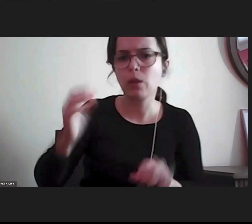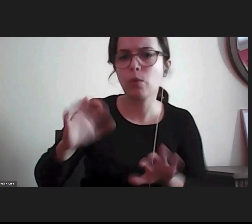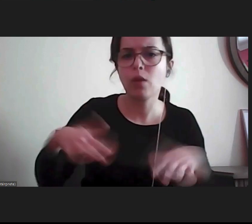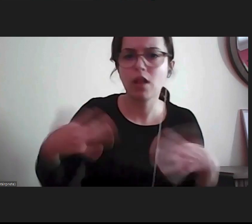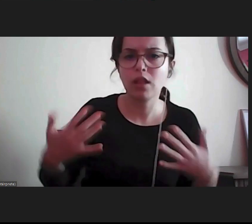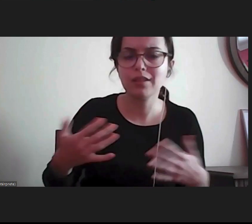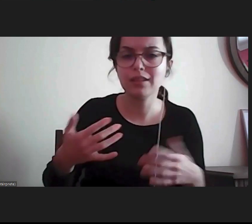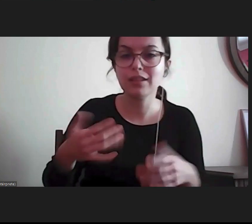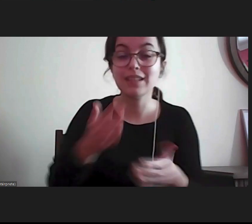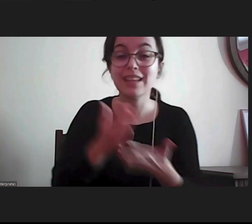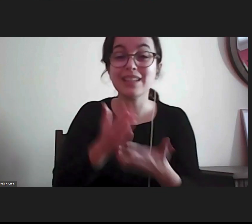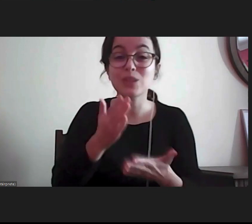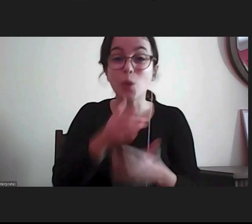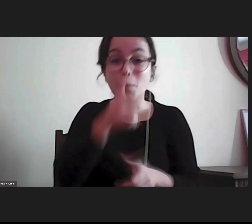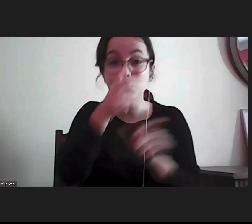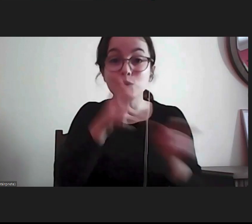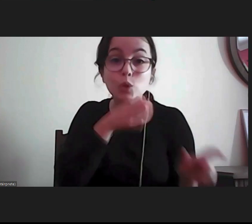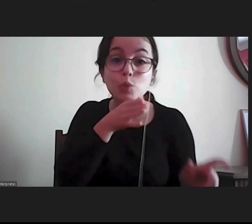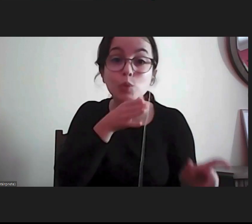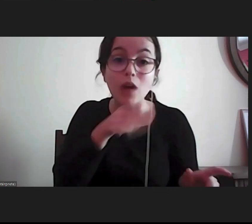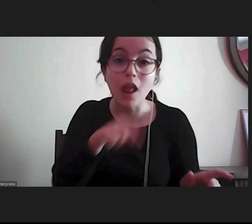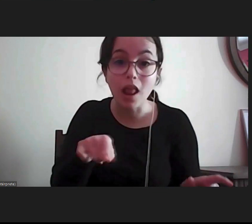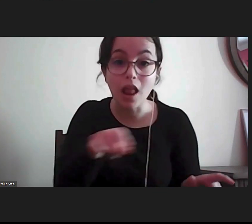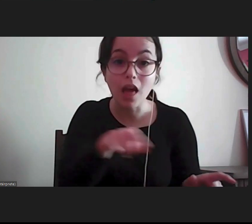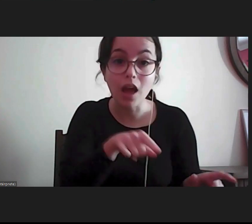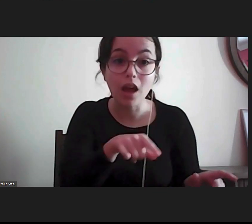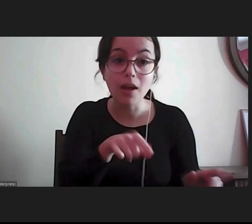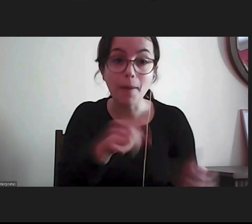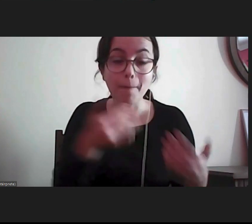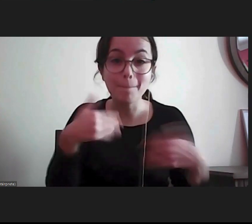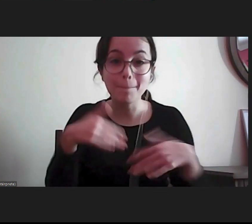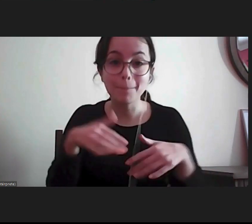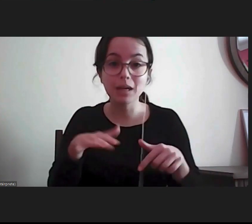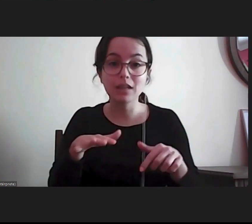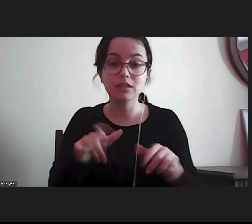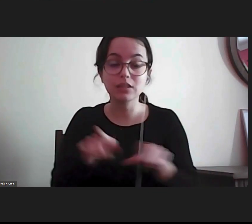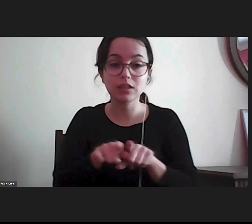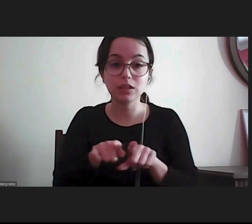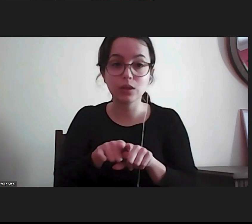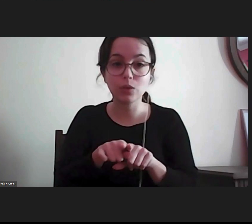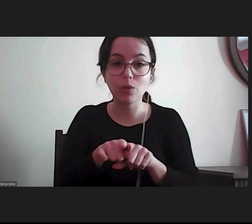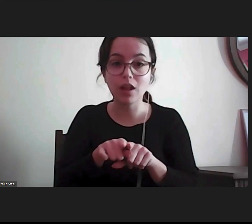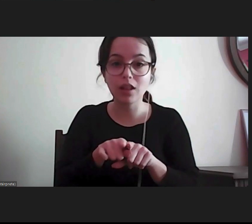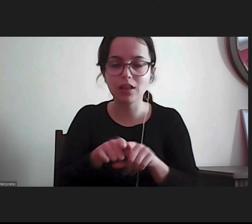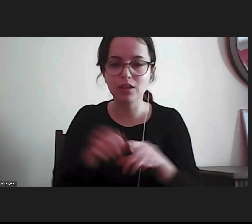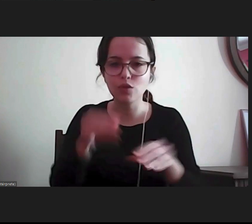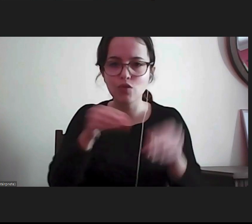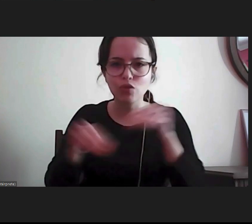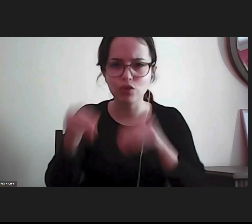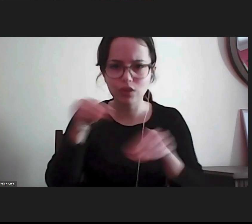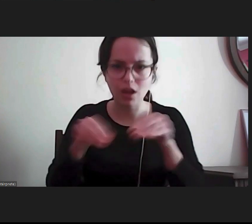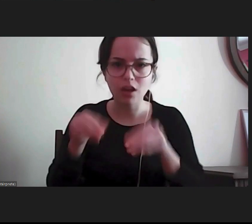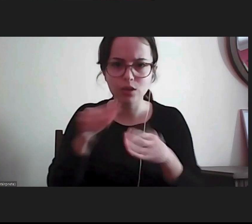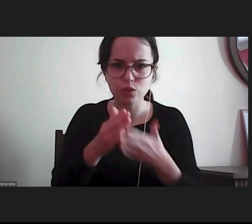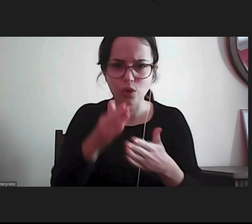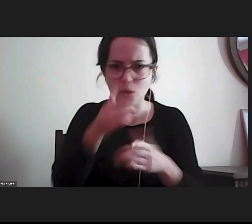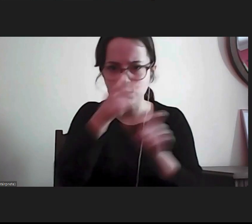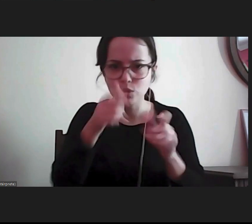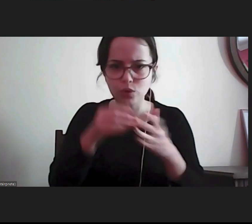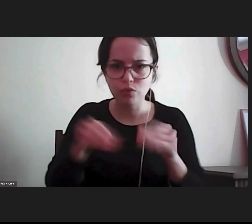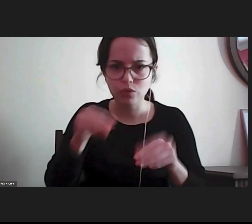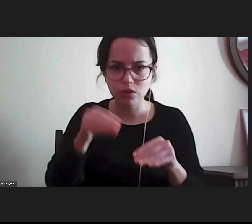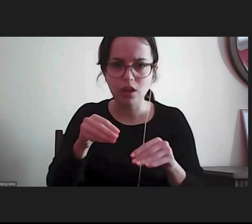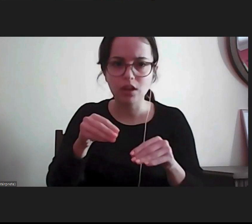residentes só que na verdade usar o critério do recenseamento eleitoral discriminava os